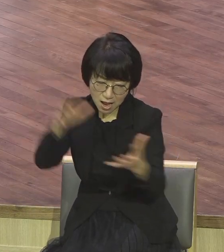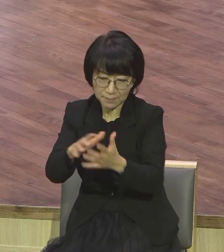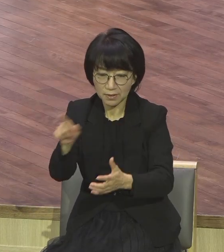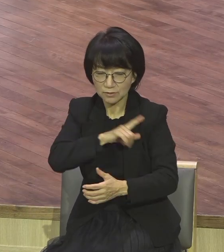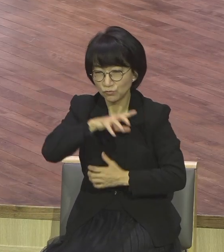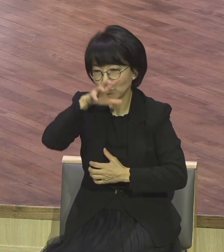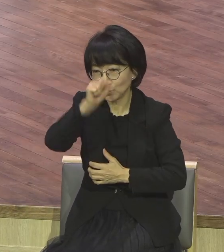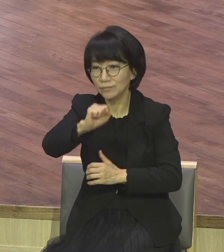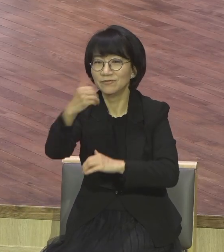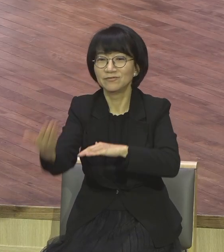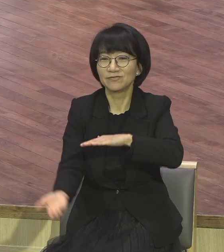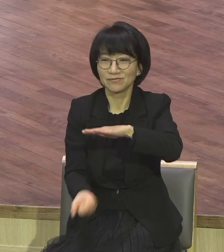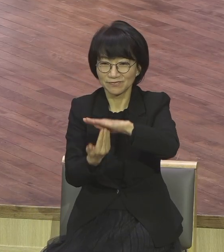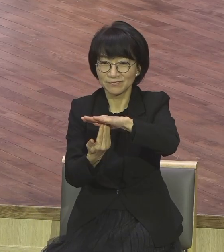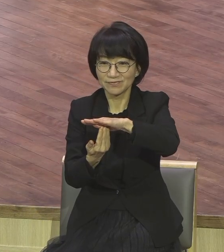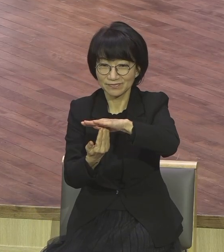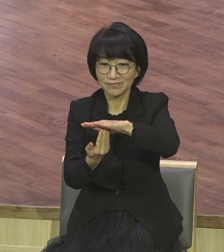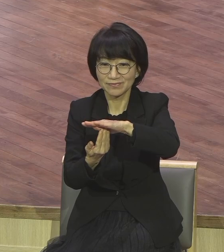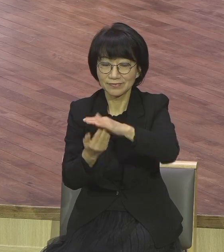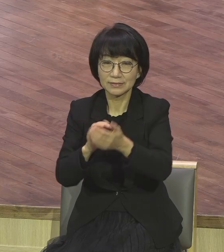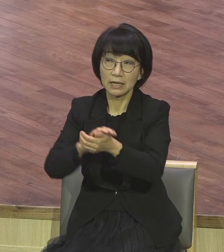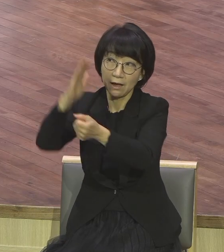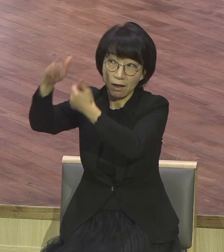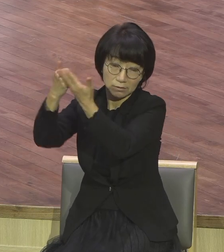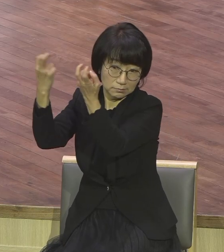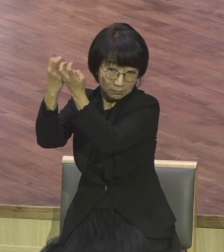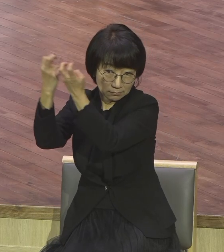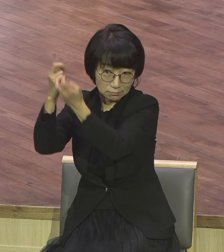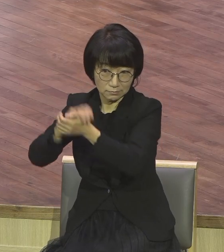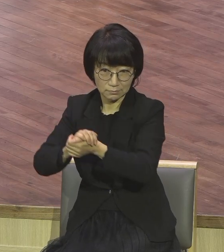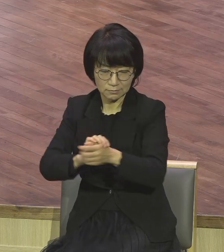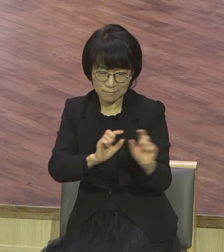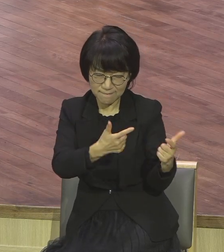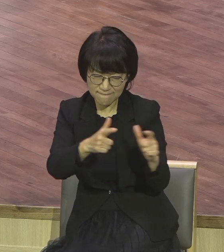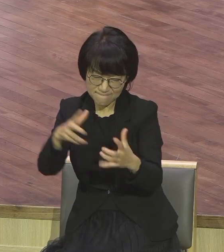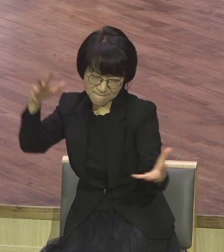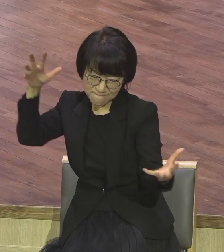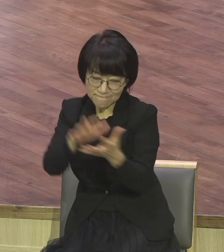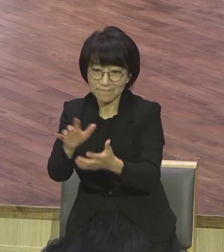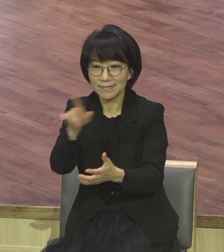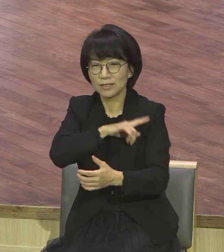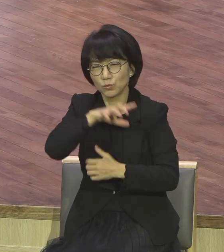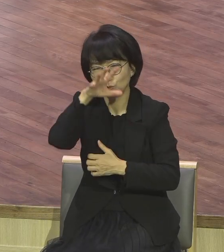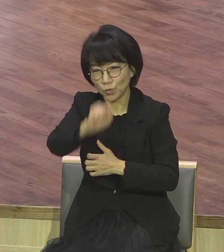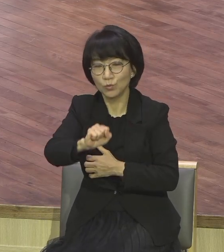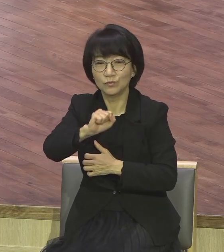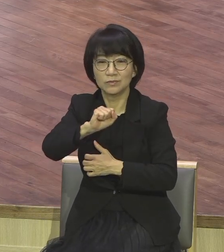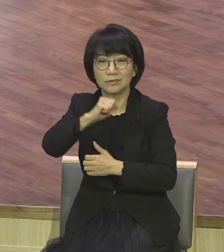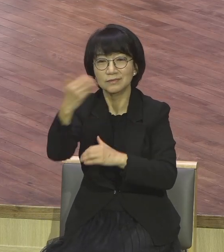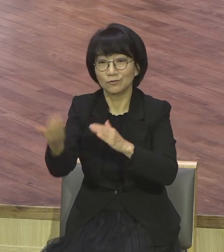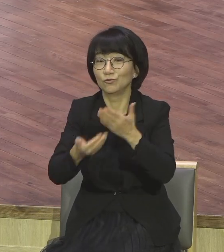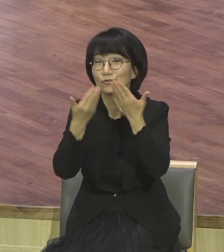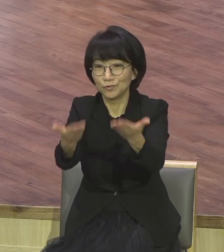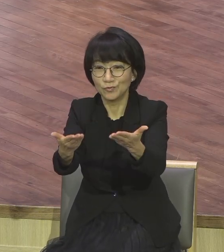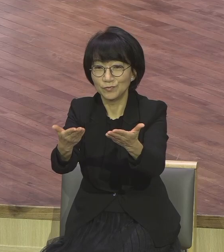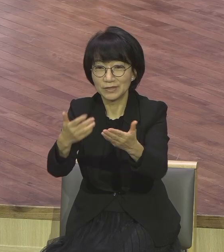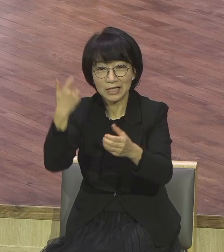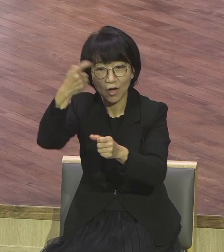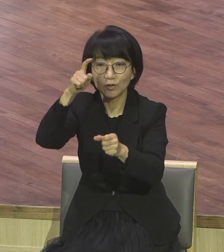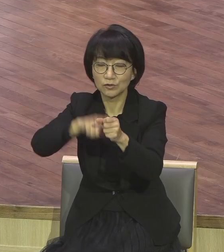하나님은 합력해서 선을 이룹니다. 결국은 영적인 유익을 보게 하십니다. 결국 하나님은 사람으로 만들어